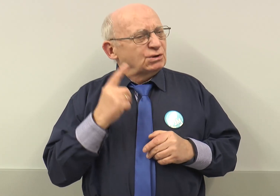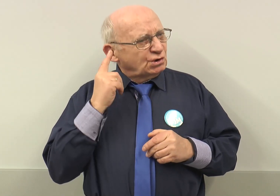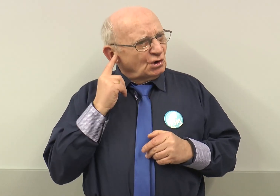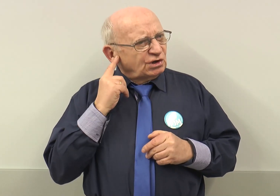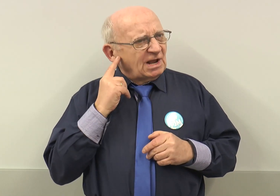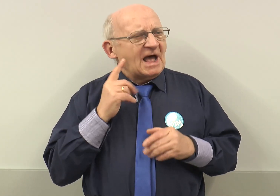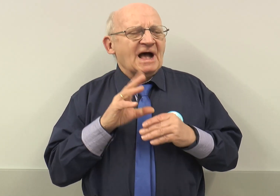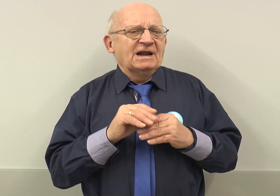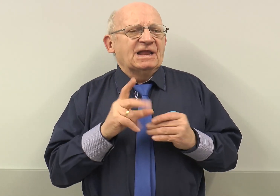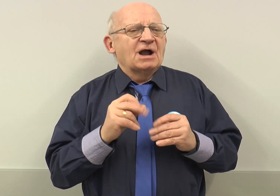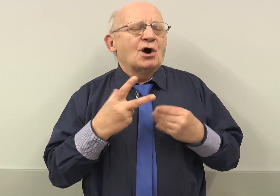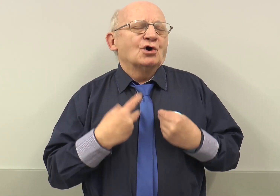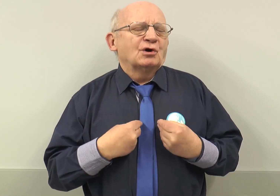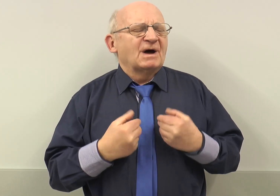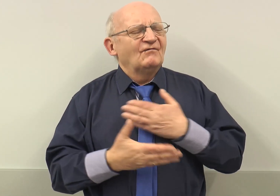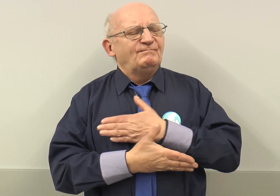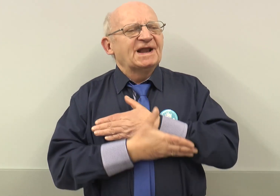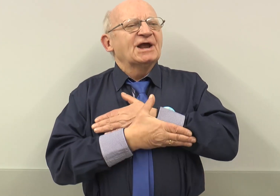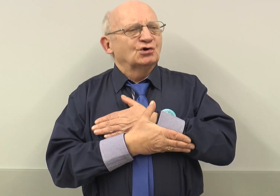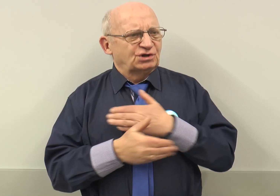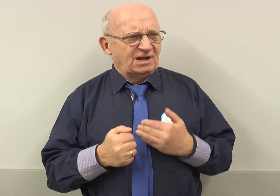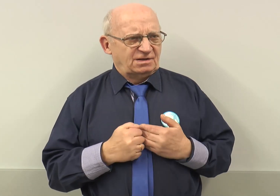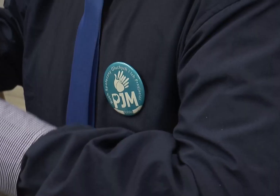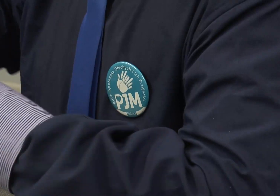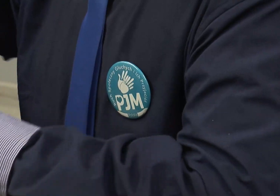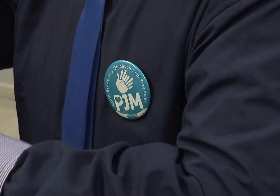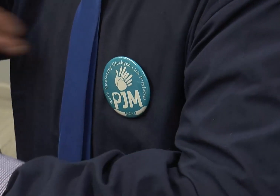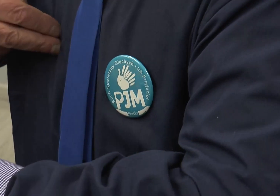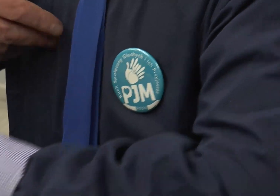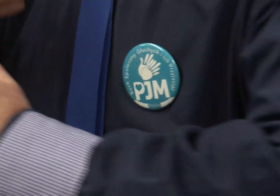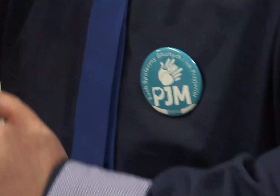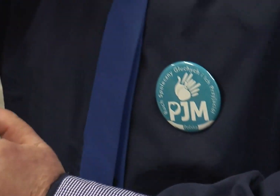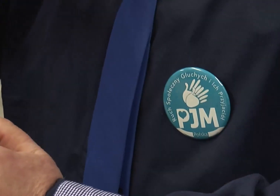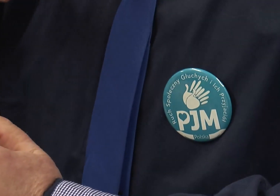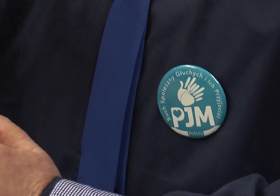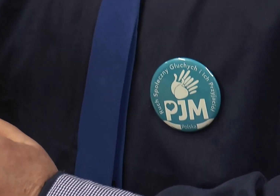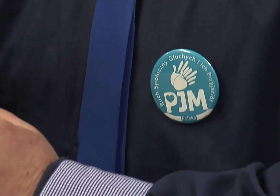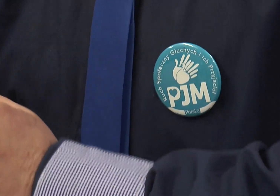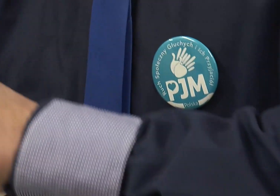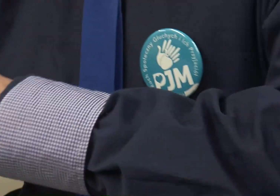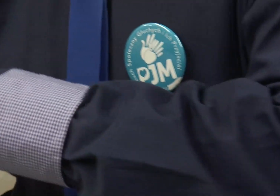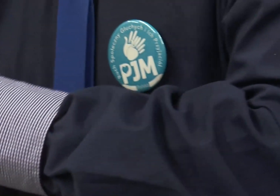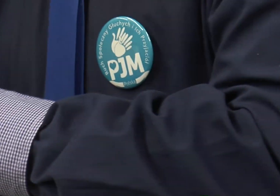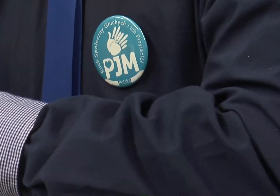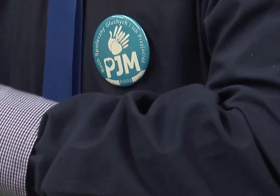słyszące, ale jako osoba wpierająca. W naszym towarzyszeniu Galicie podlegała miasta Przemyśl,